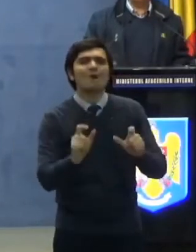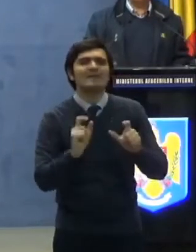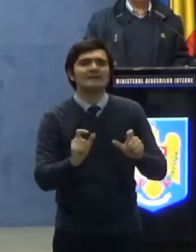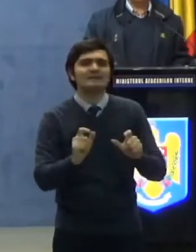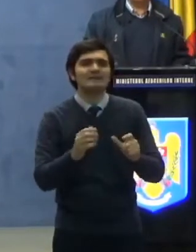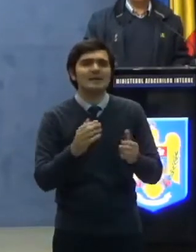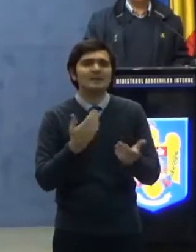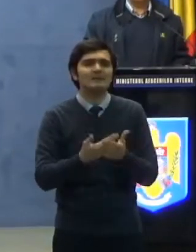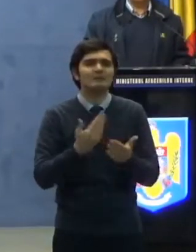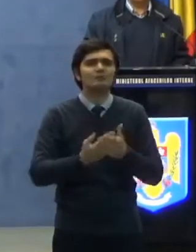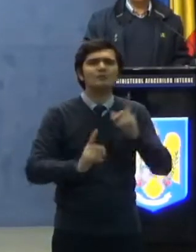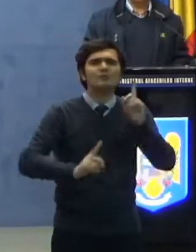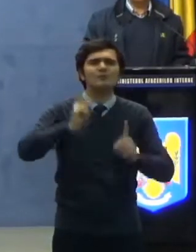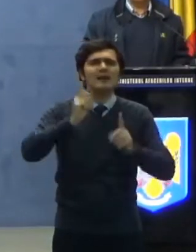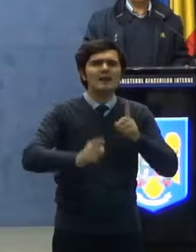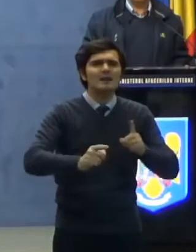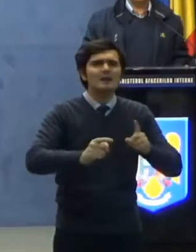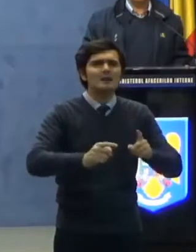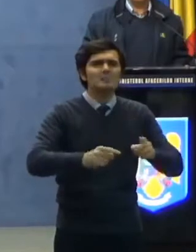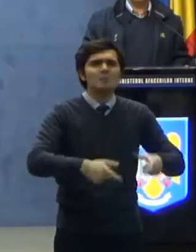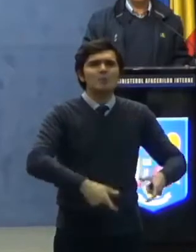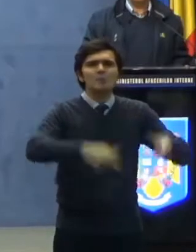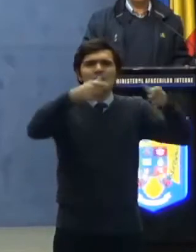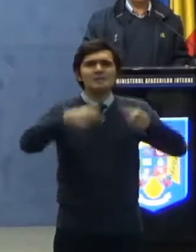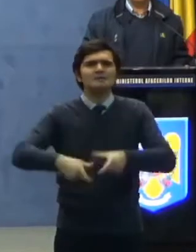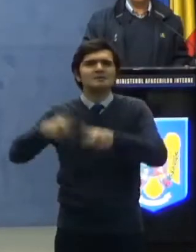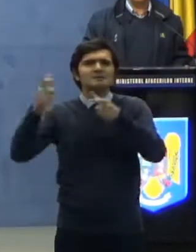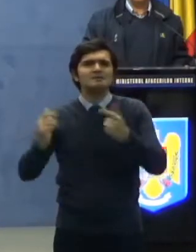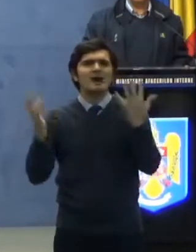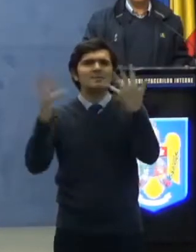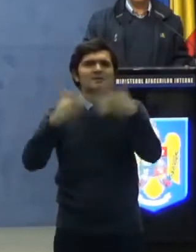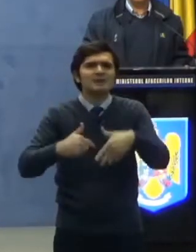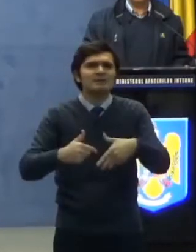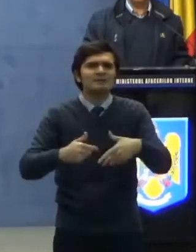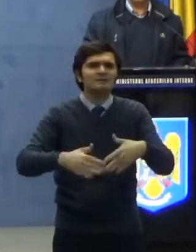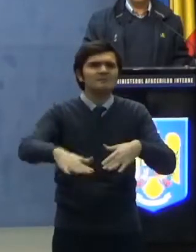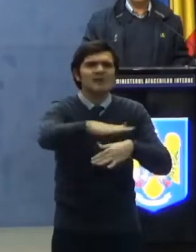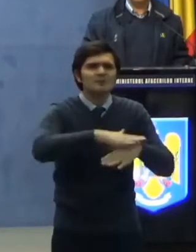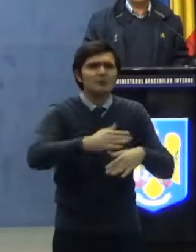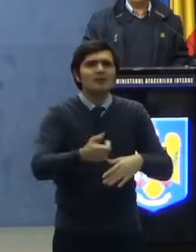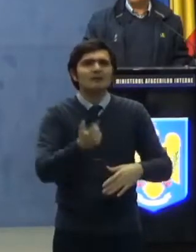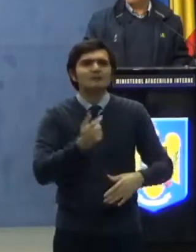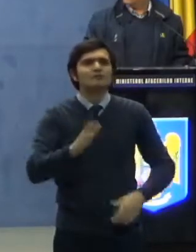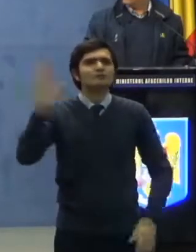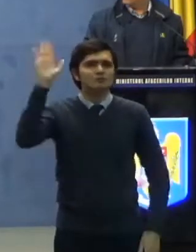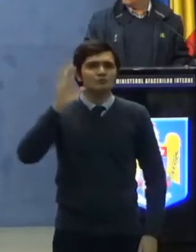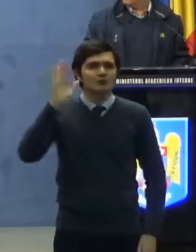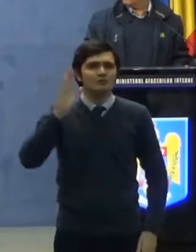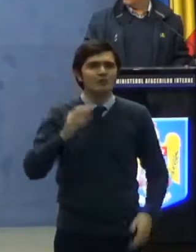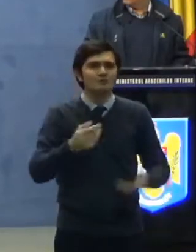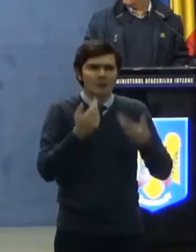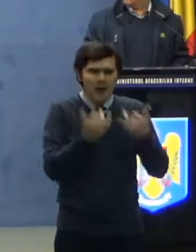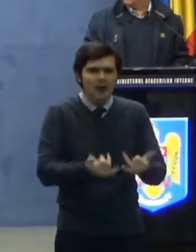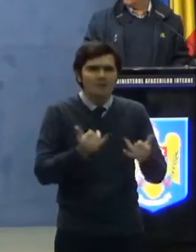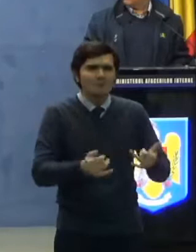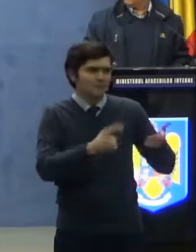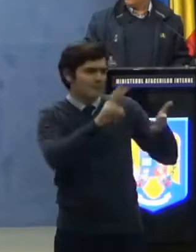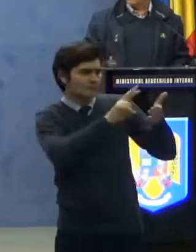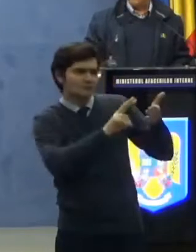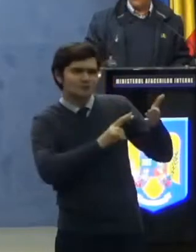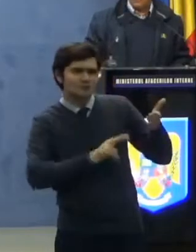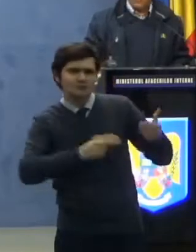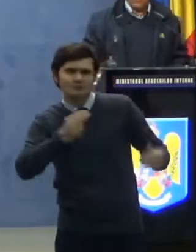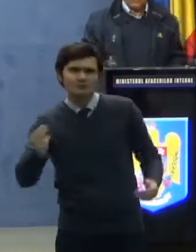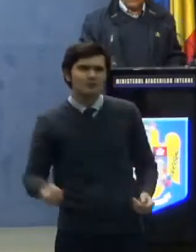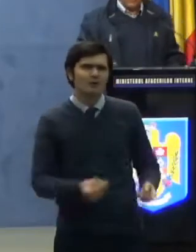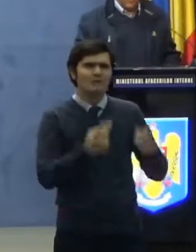unor unități administrativ-teritoriale din județul Suceava. Vă dau citire celor